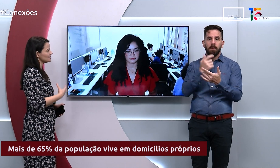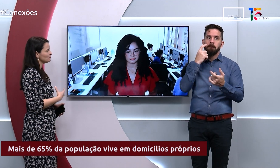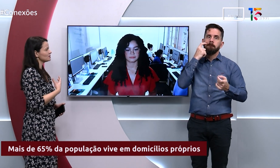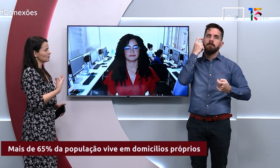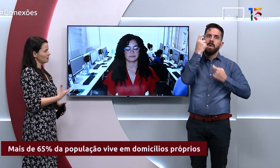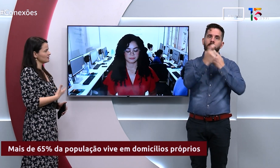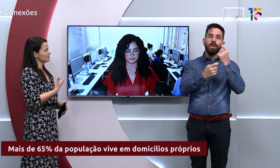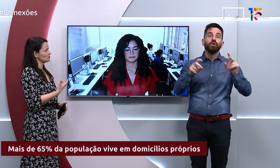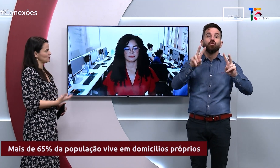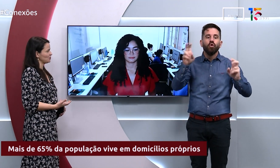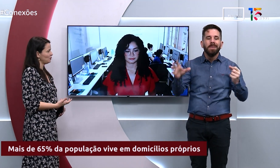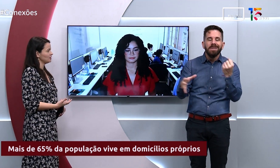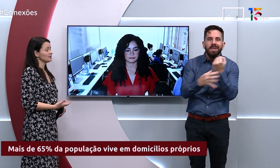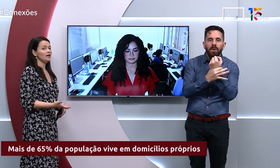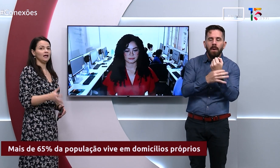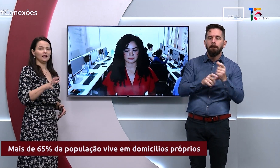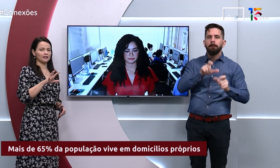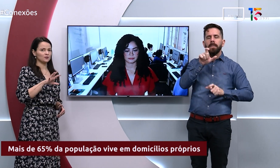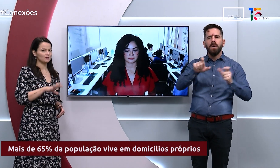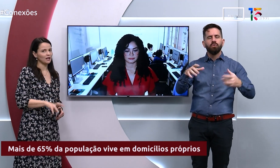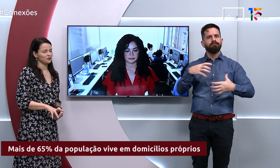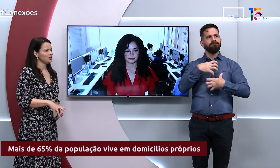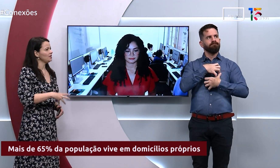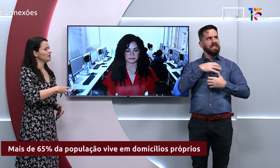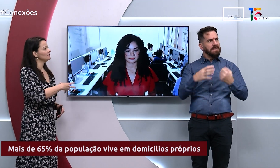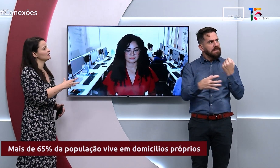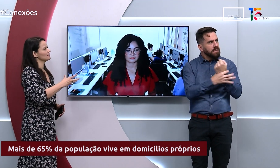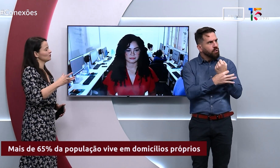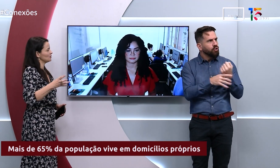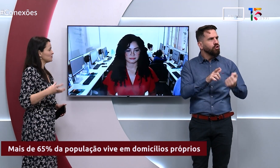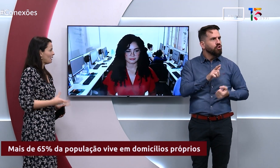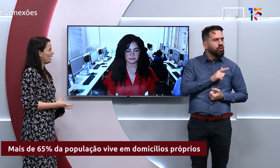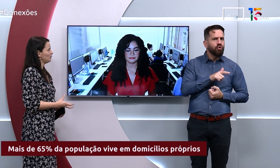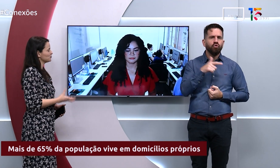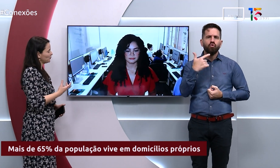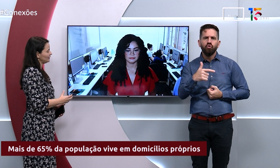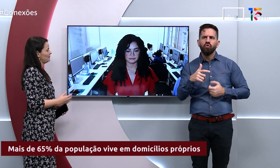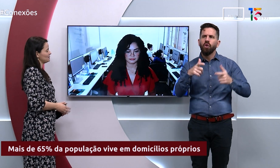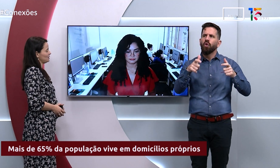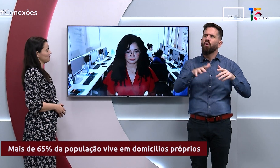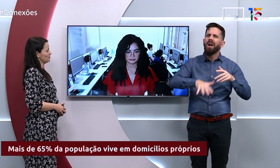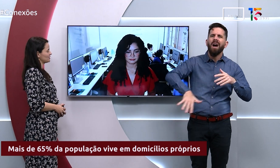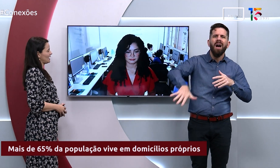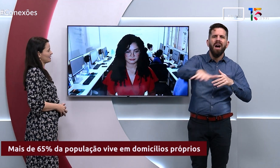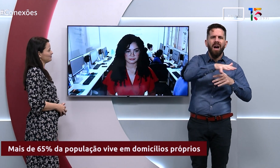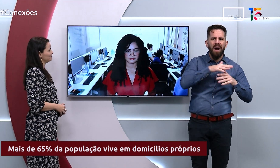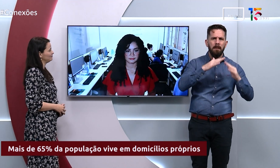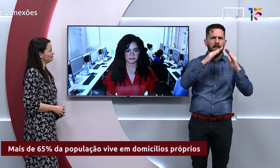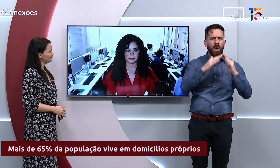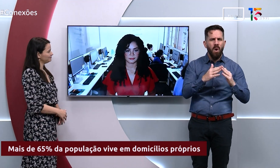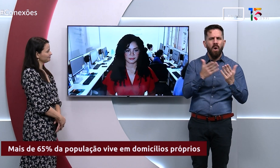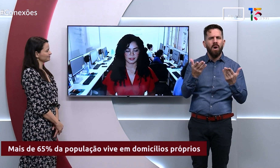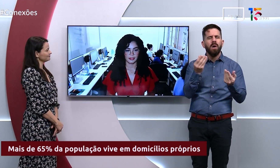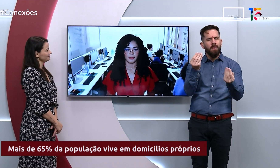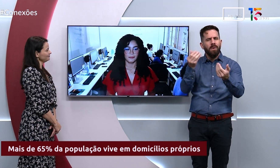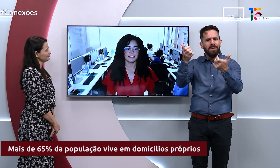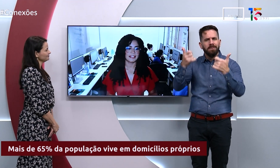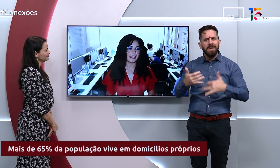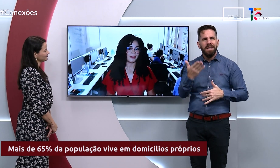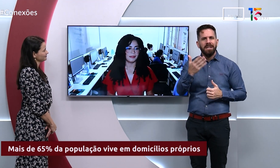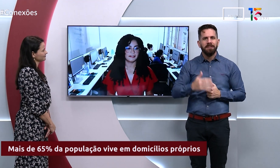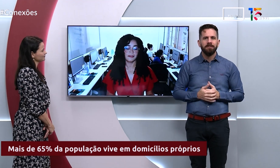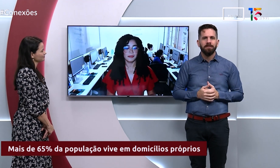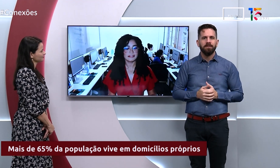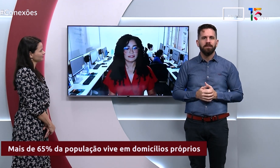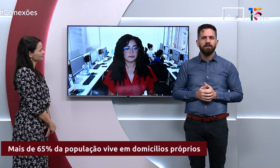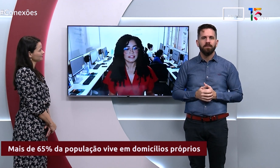né, a sensação de segurança das pessoas nas suas moradias, nos seus bairros. Conta mais para a gente, Sara. Pois